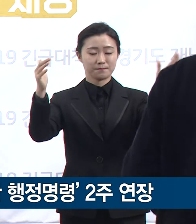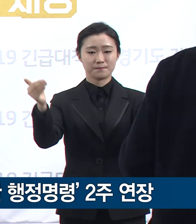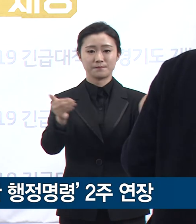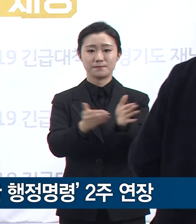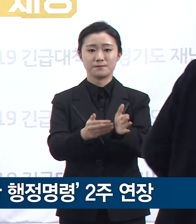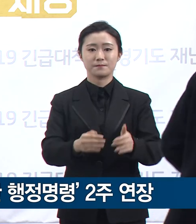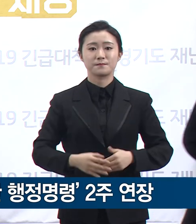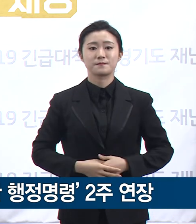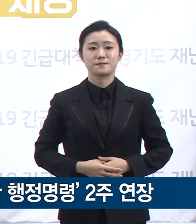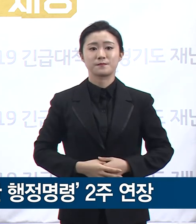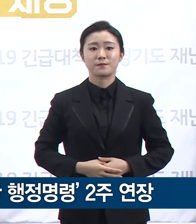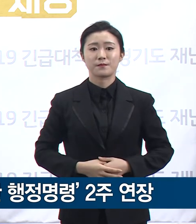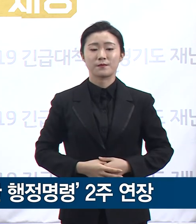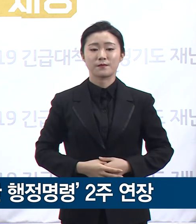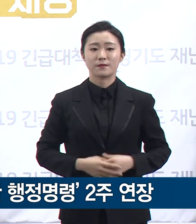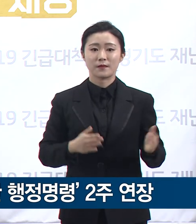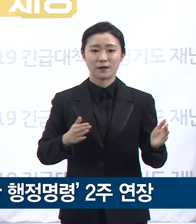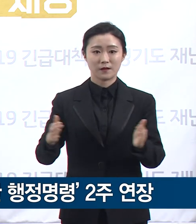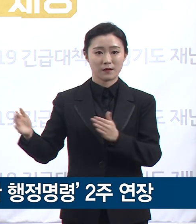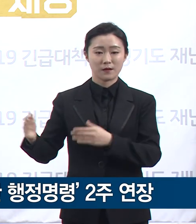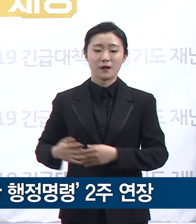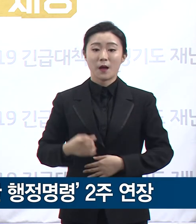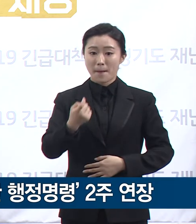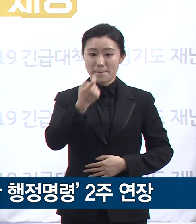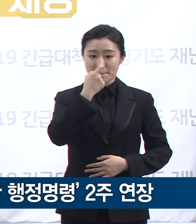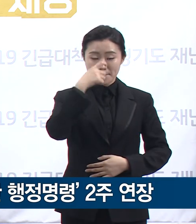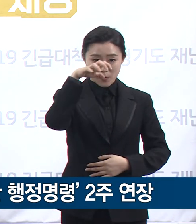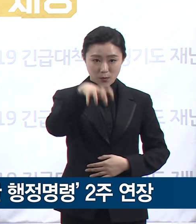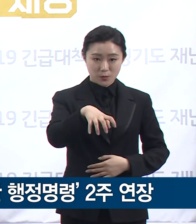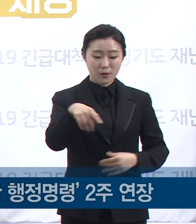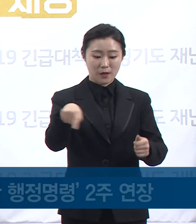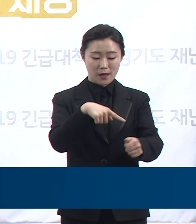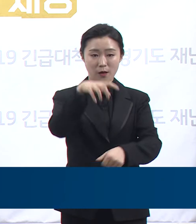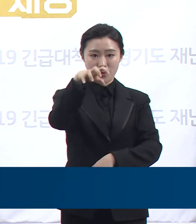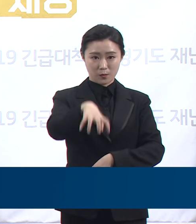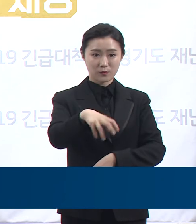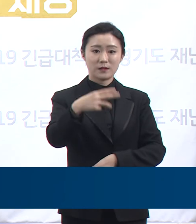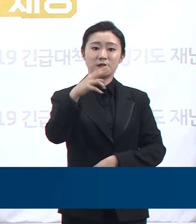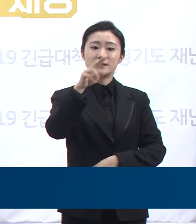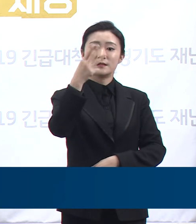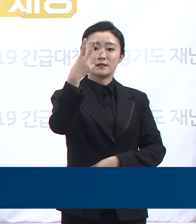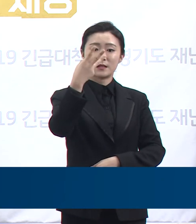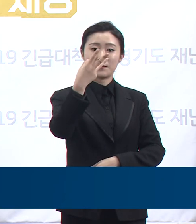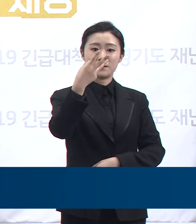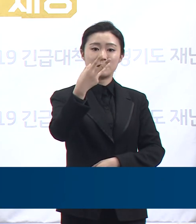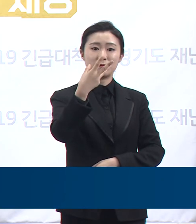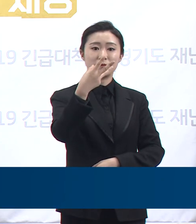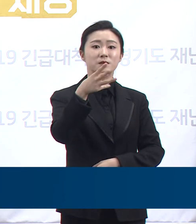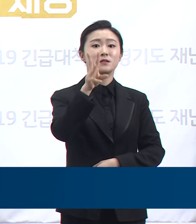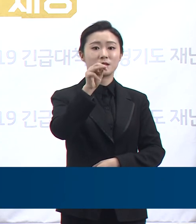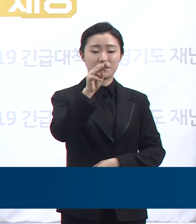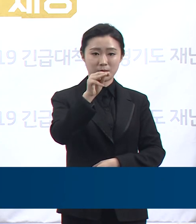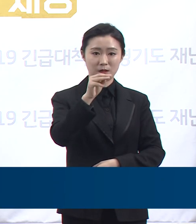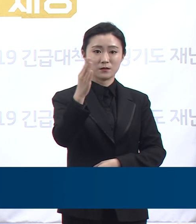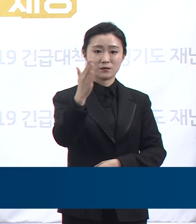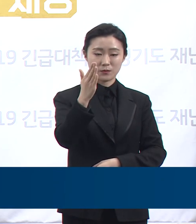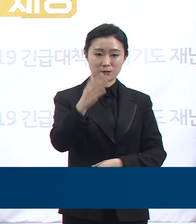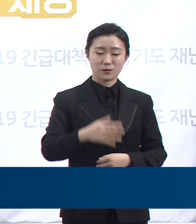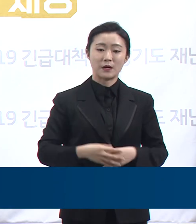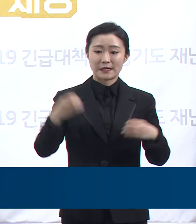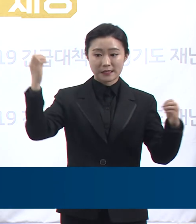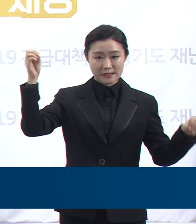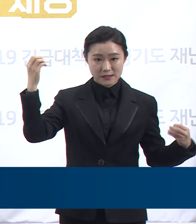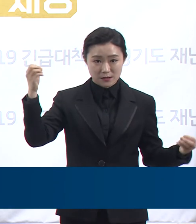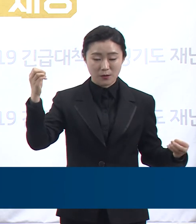다음으로 학원 및 교습소 33,091개소 클럽 및 단란주점 등 유흥시설